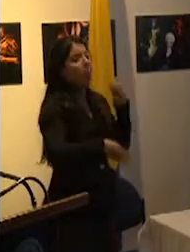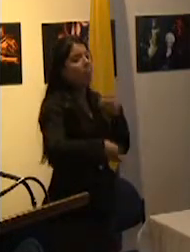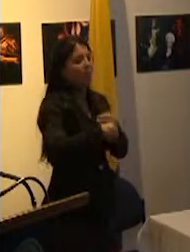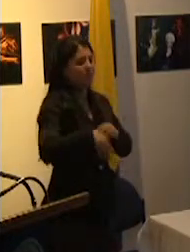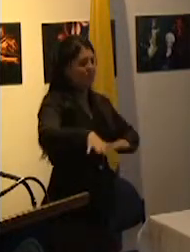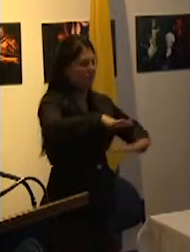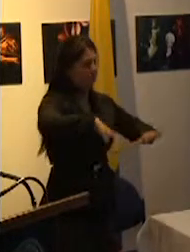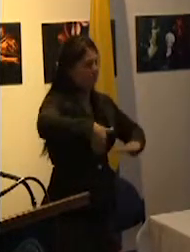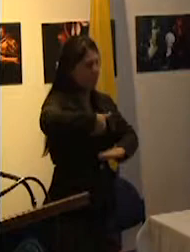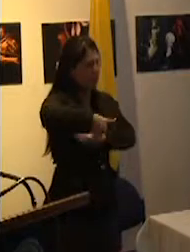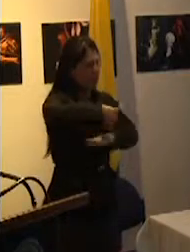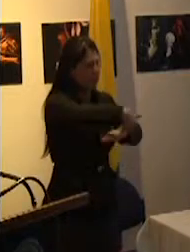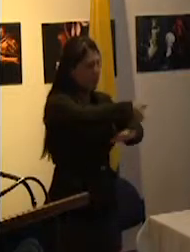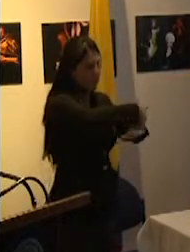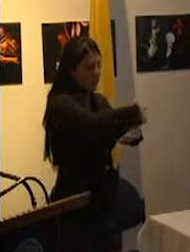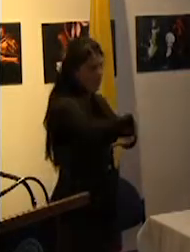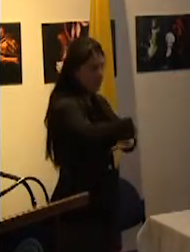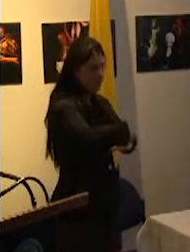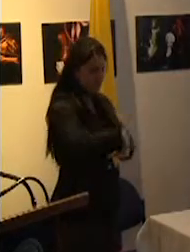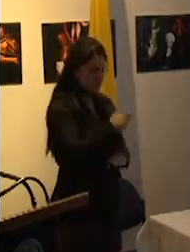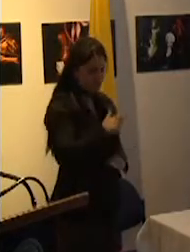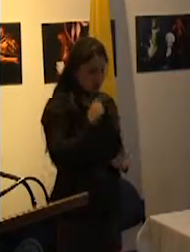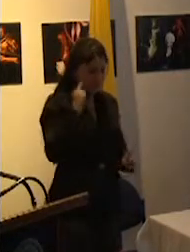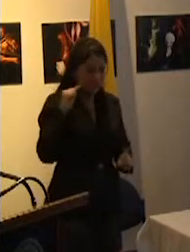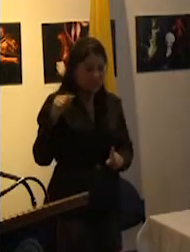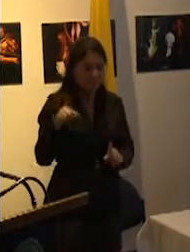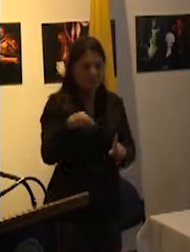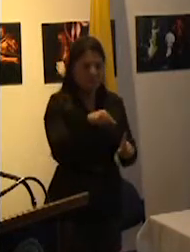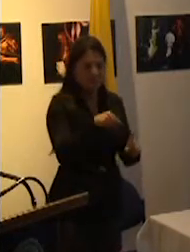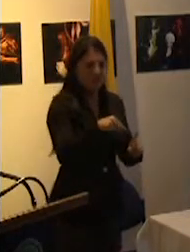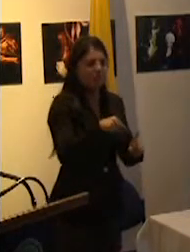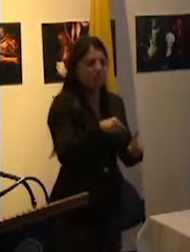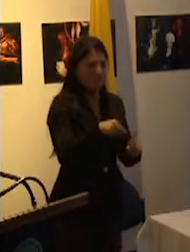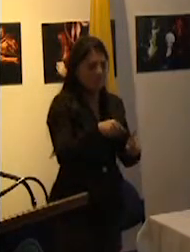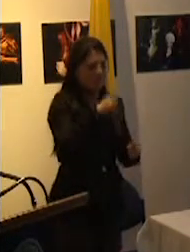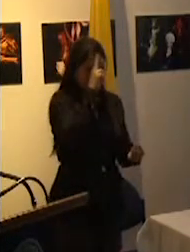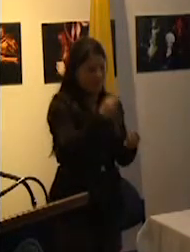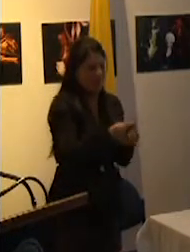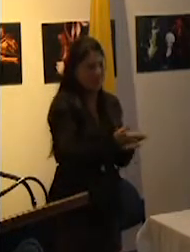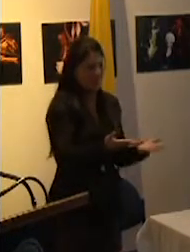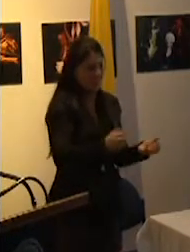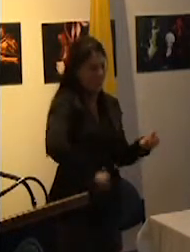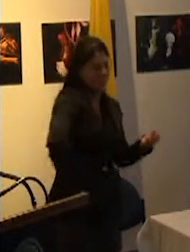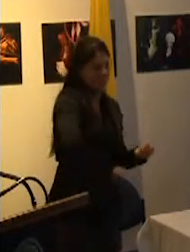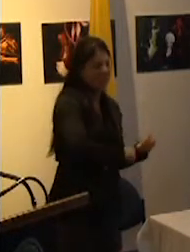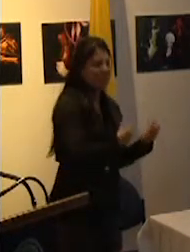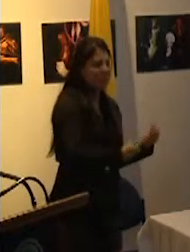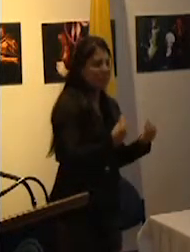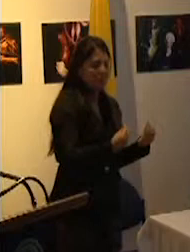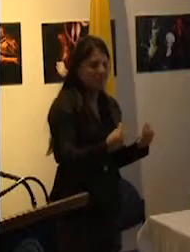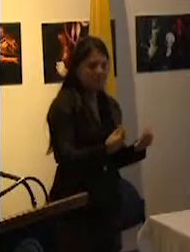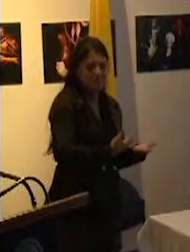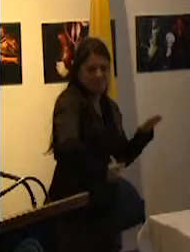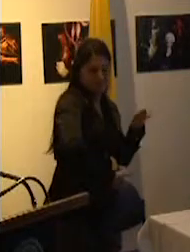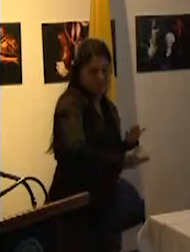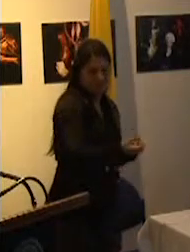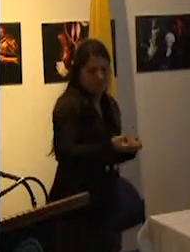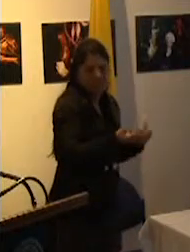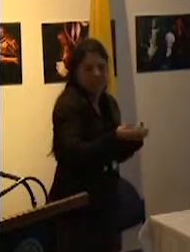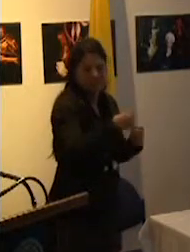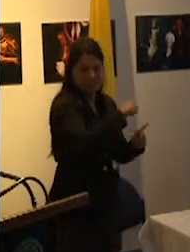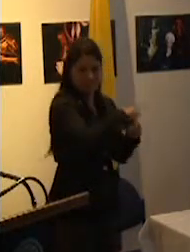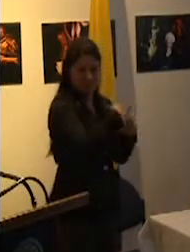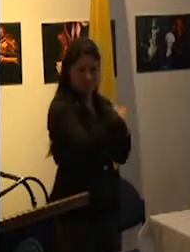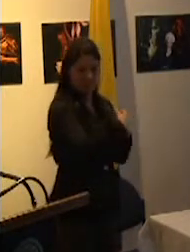especial al que cada quien está destinado contribuirían a la diversidad necesaria para la cooperación social.